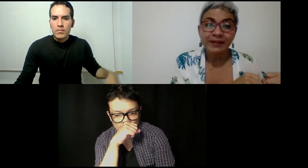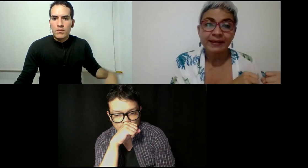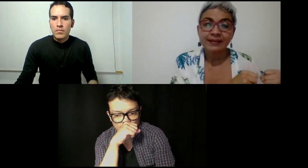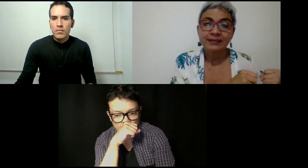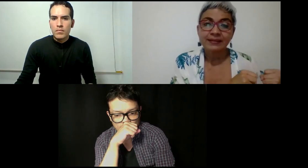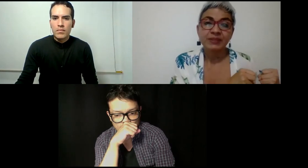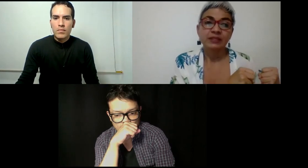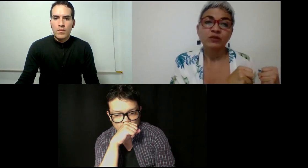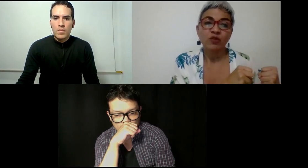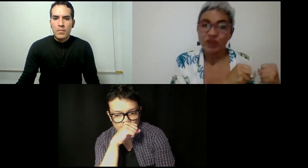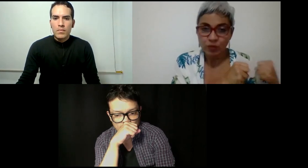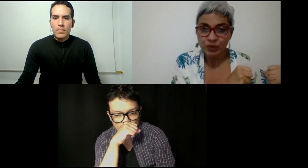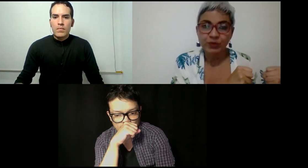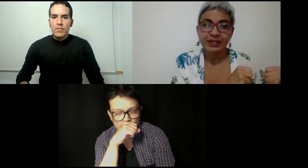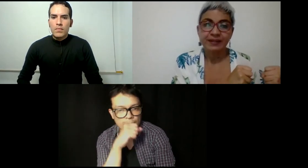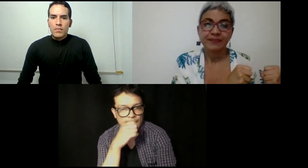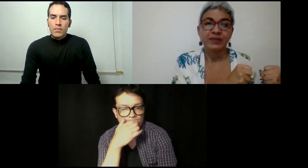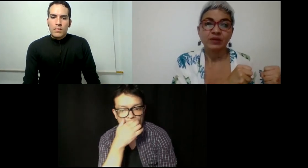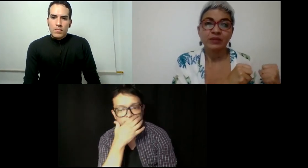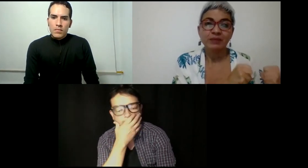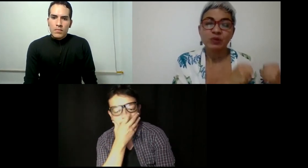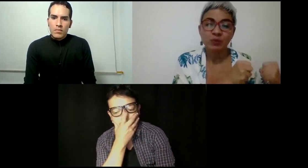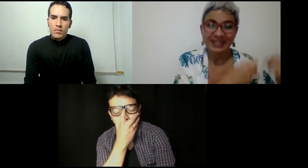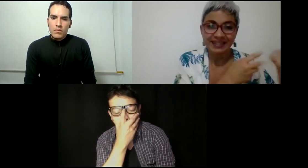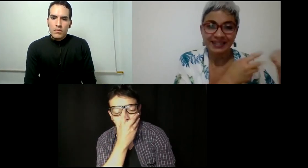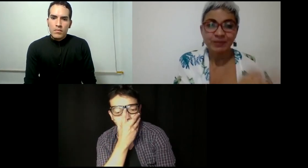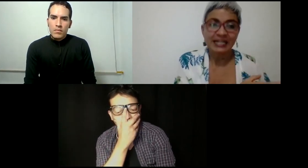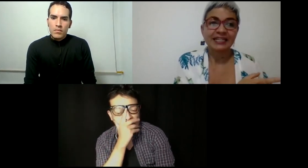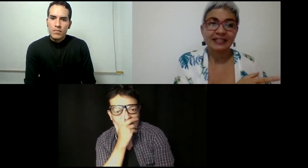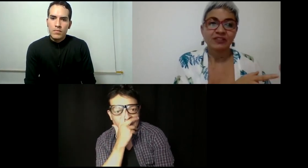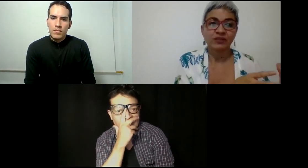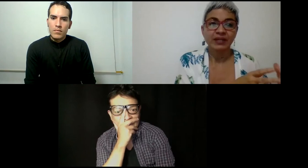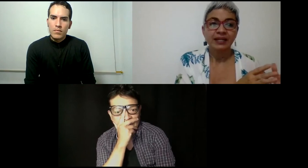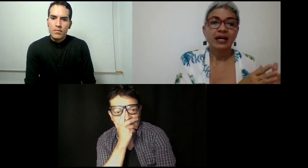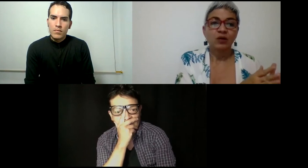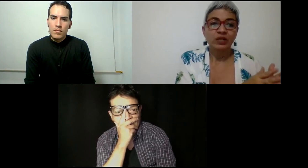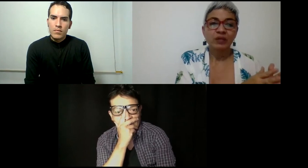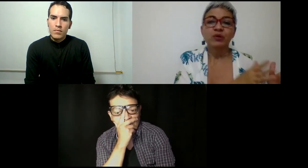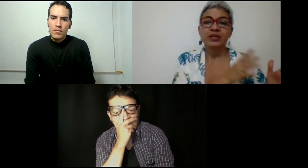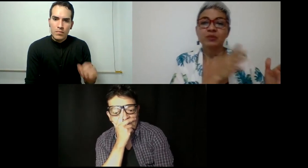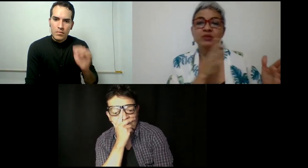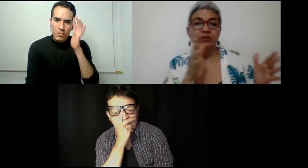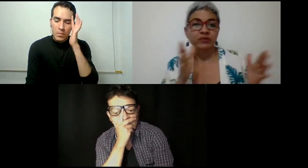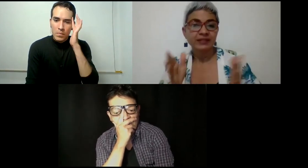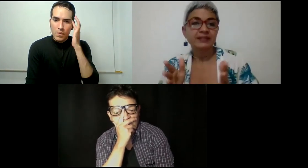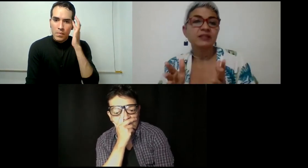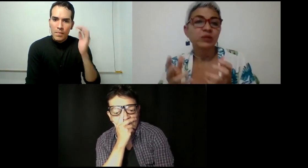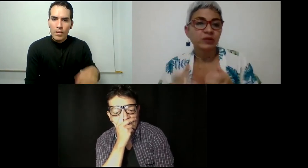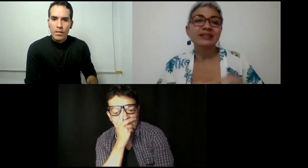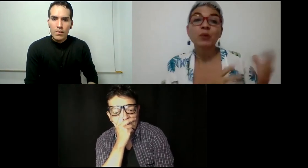política de discapacidad e inclusión fue muy importante, un elemento importante para la acreditación. Ahora podríamos entonces decir, bueno, esa